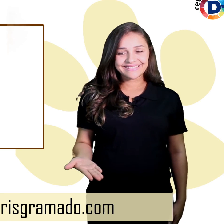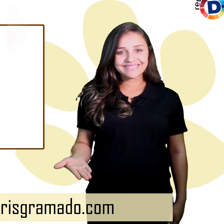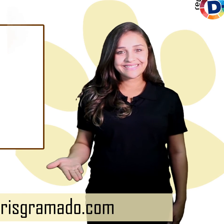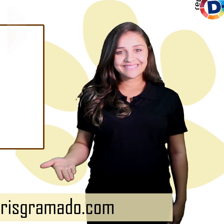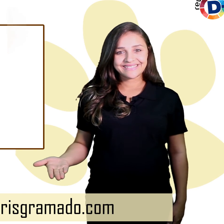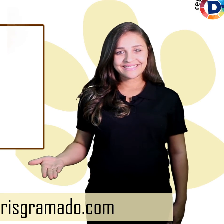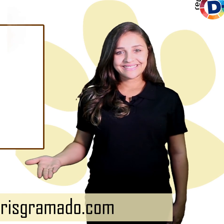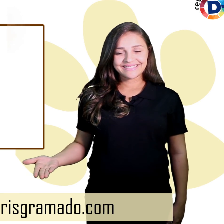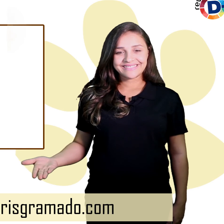.com